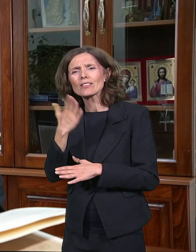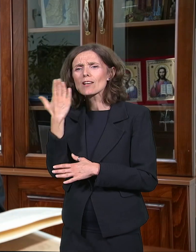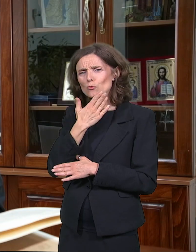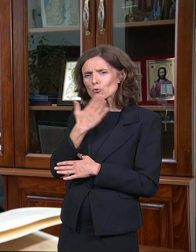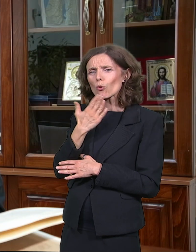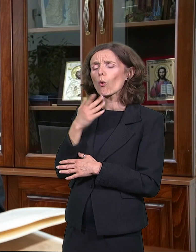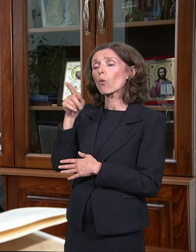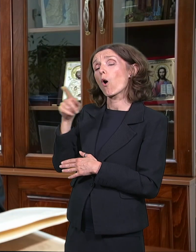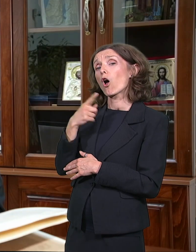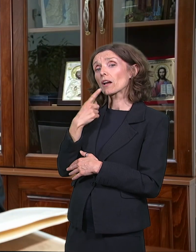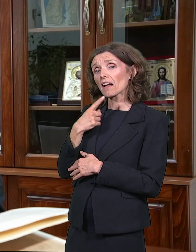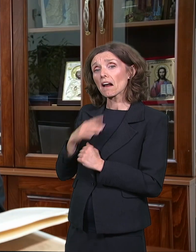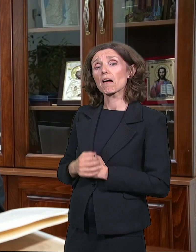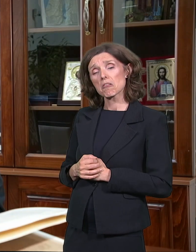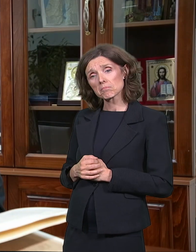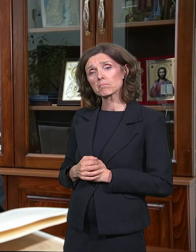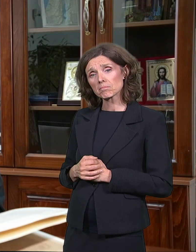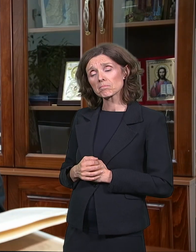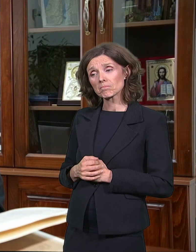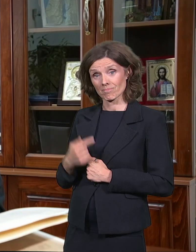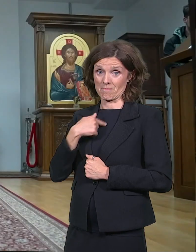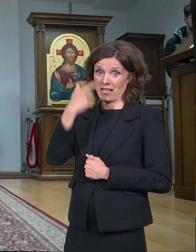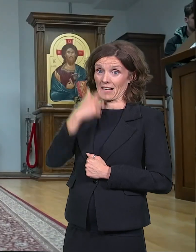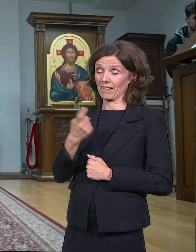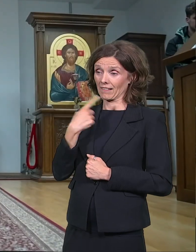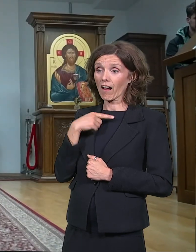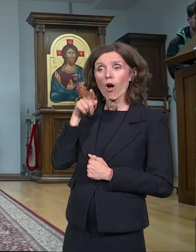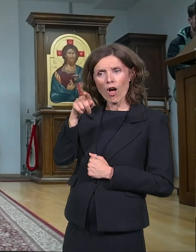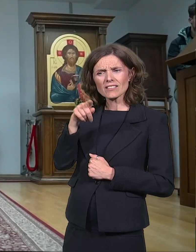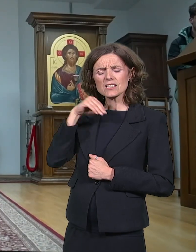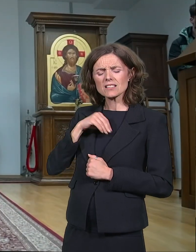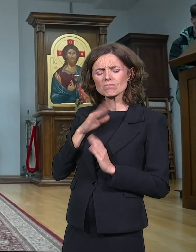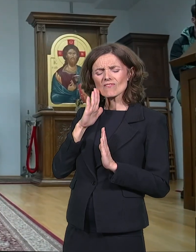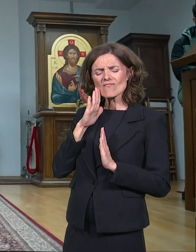je Teodosije, imao si veru i Bog ti je pomogao.